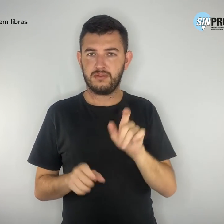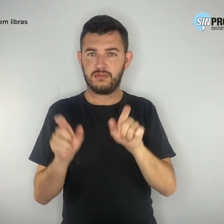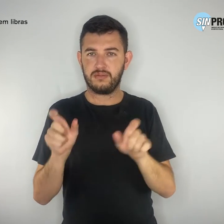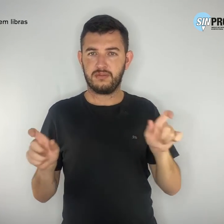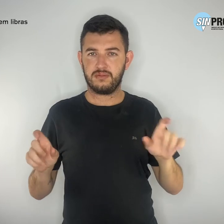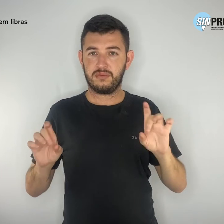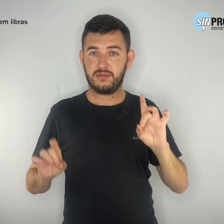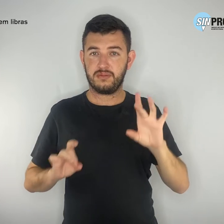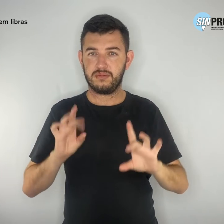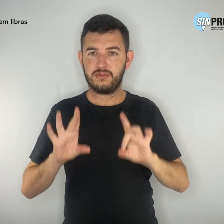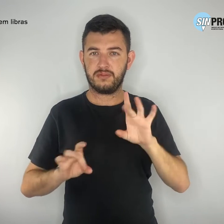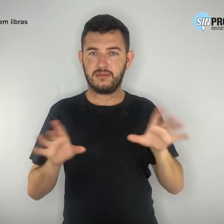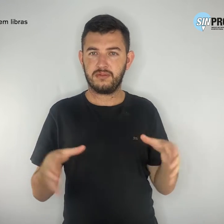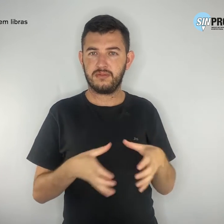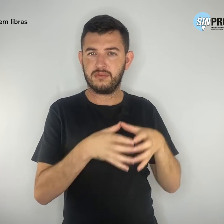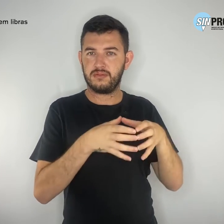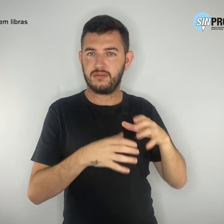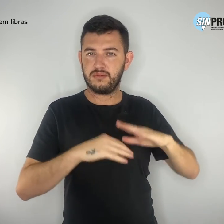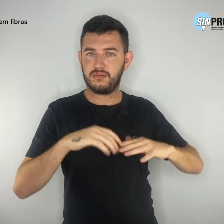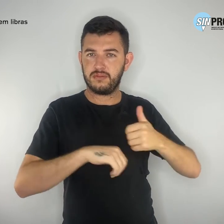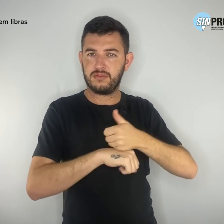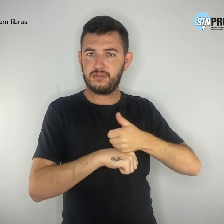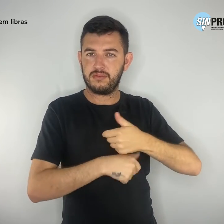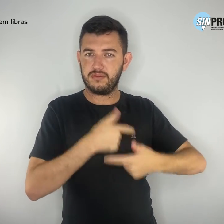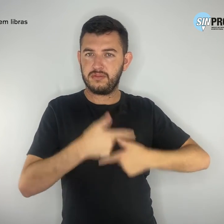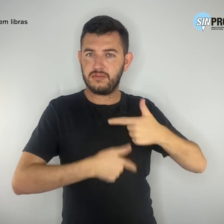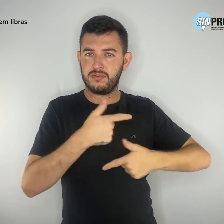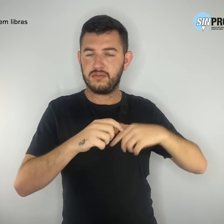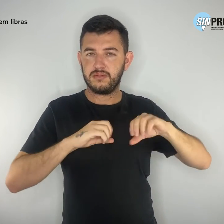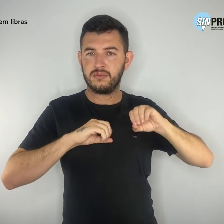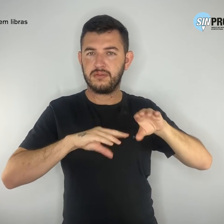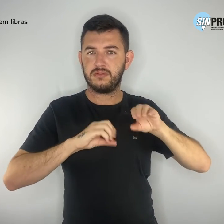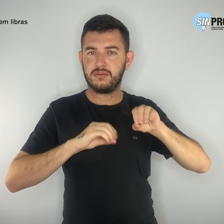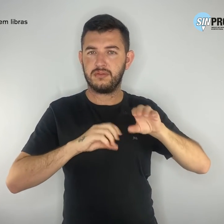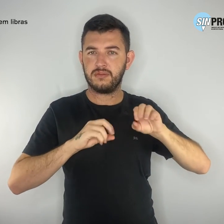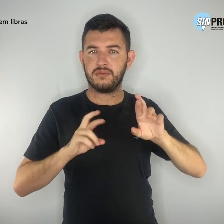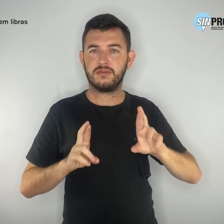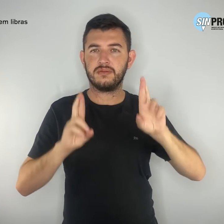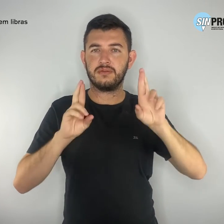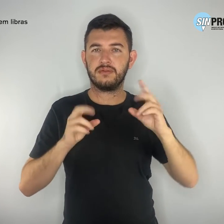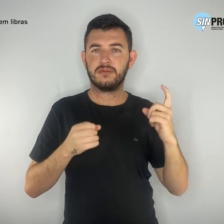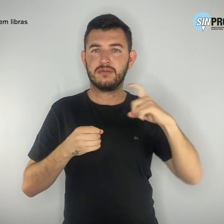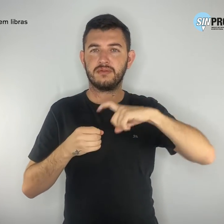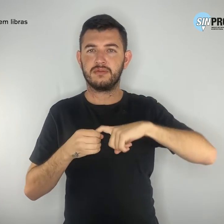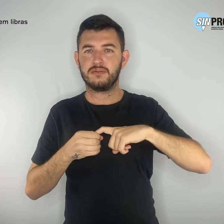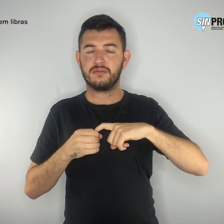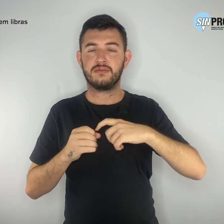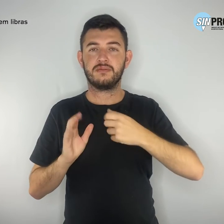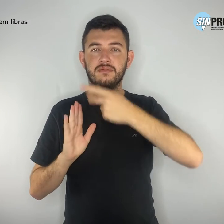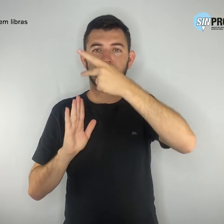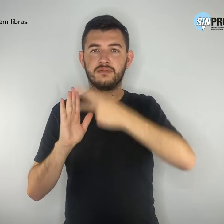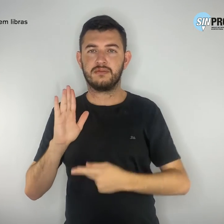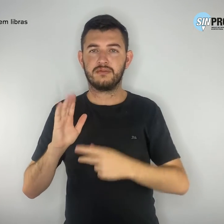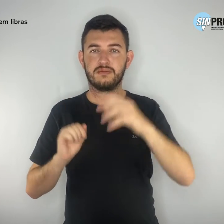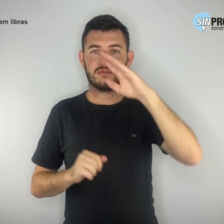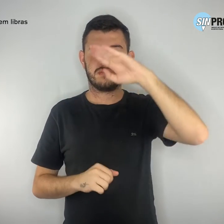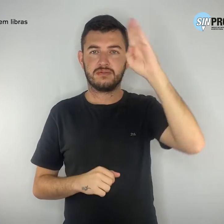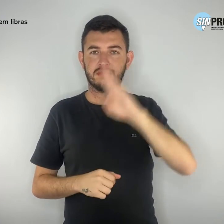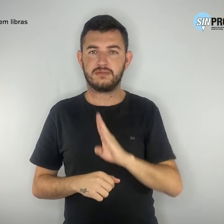educadores, a esperança da retomada de um projeto nacional com foco na reconstrução